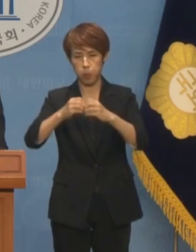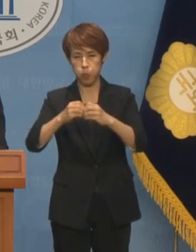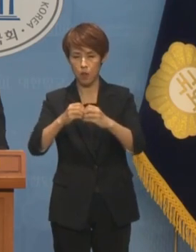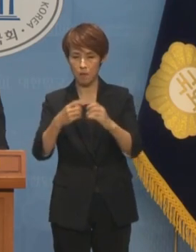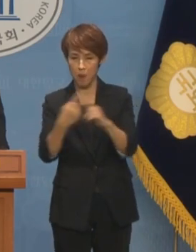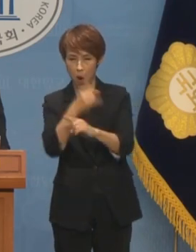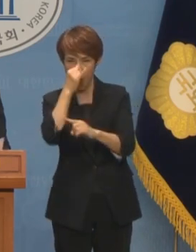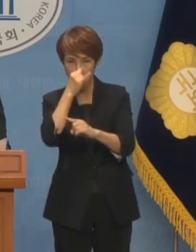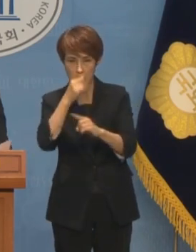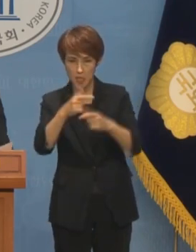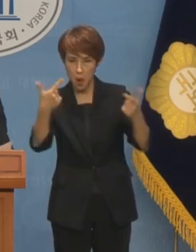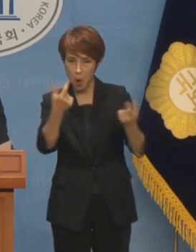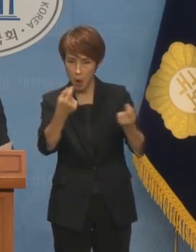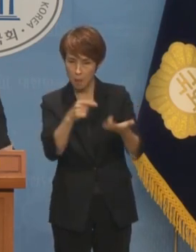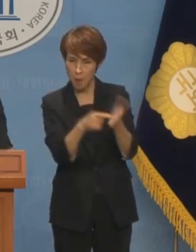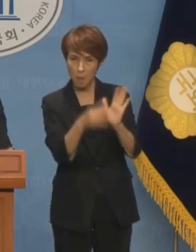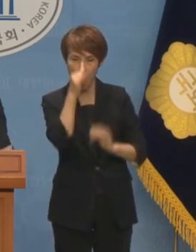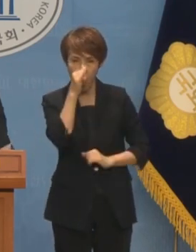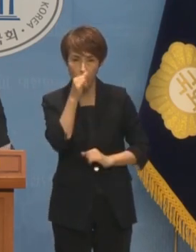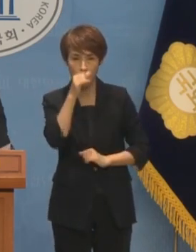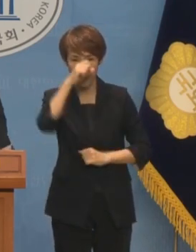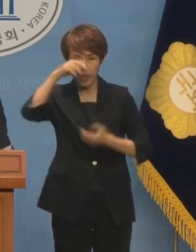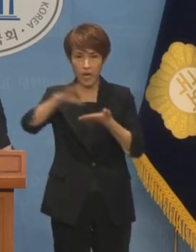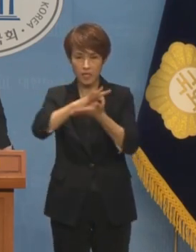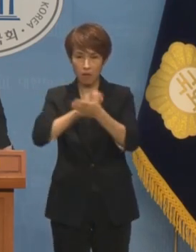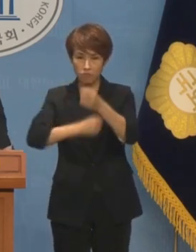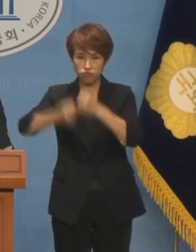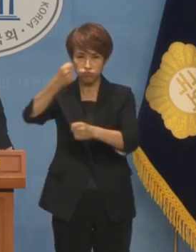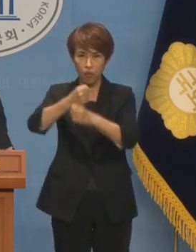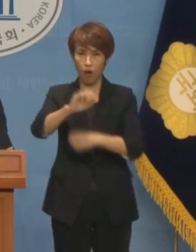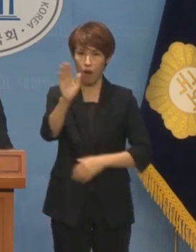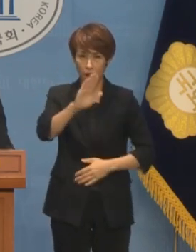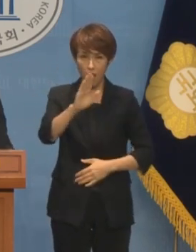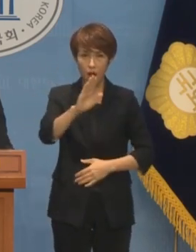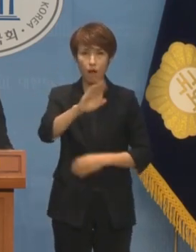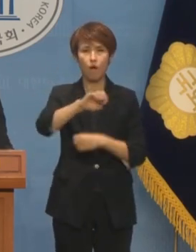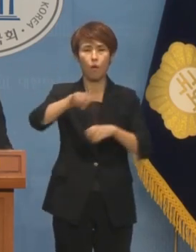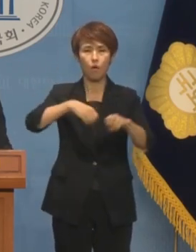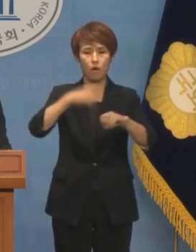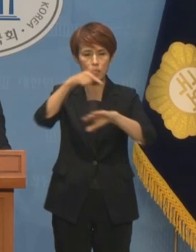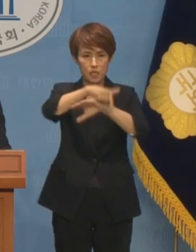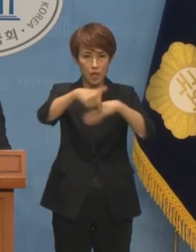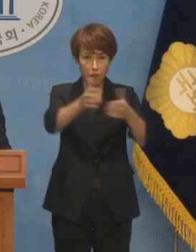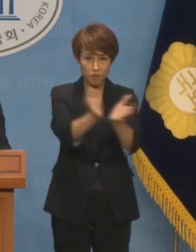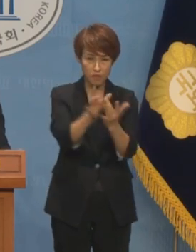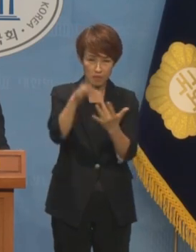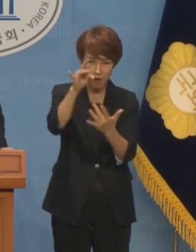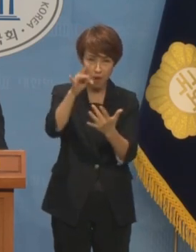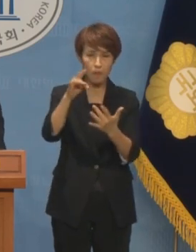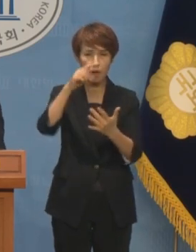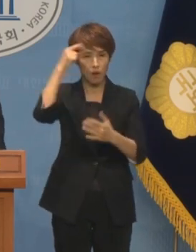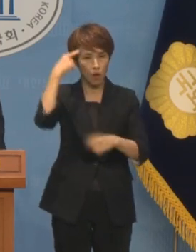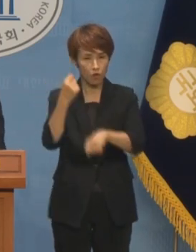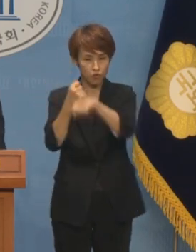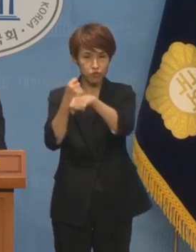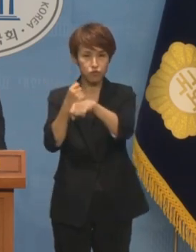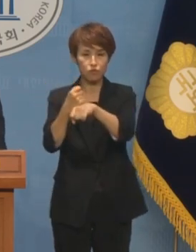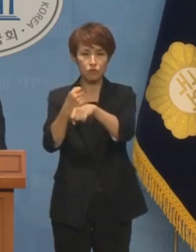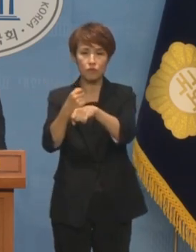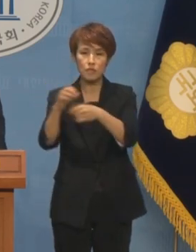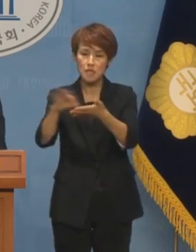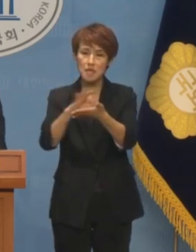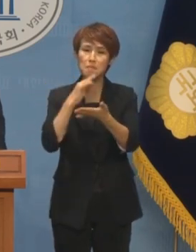일괄 삭감된 계속 과제들의 예산이 복원되기는 커녕 기재부가 간택한 R&D만 이루어질 수 있다는